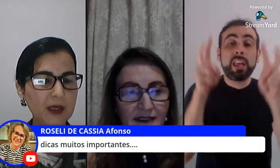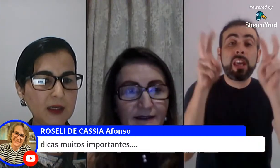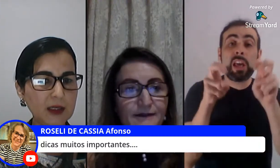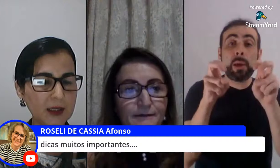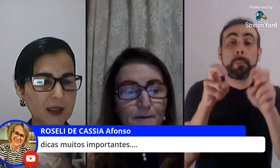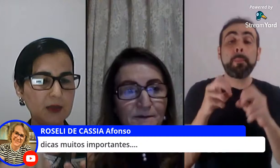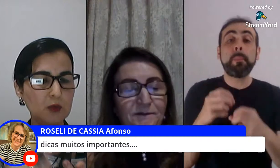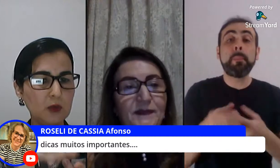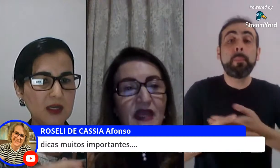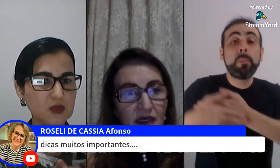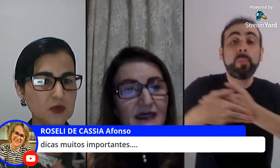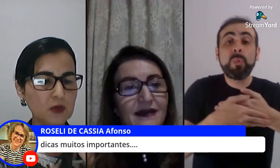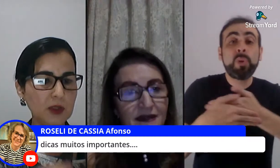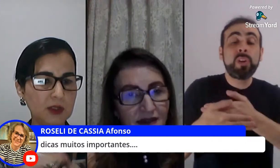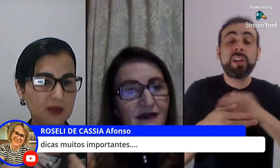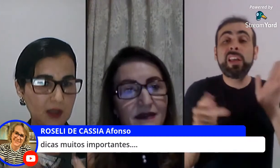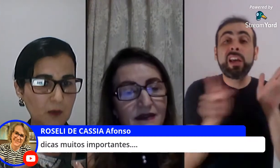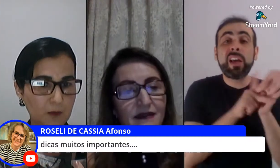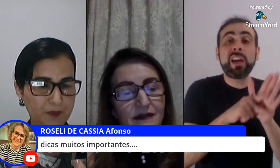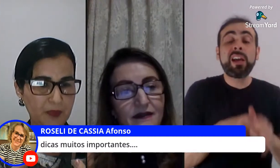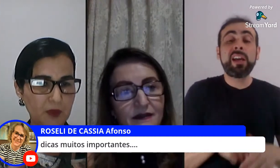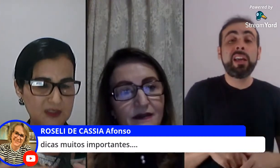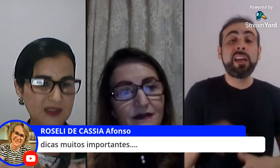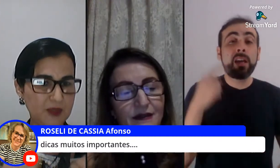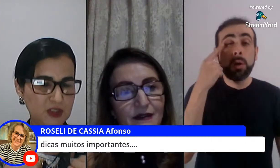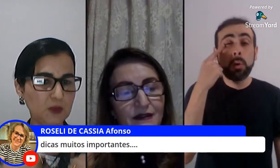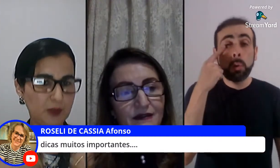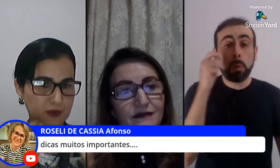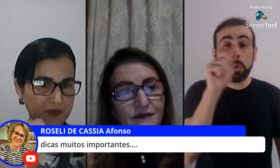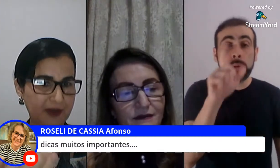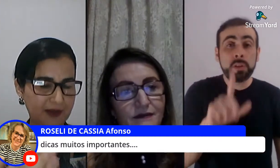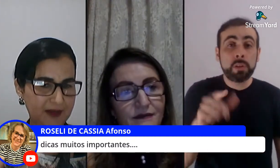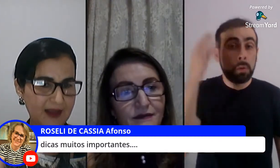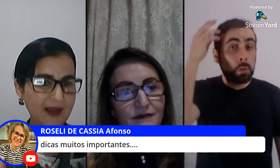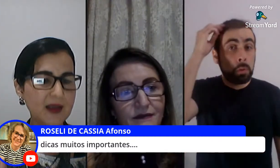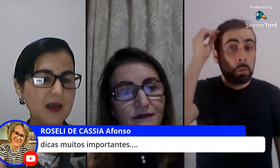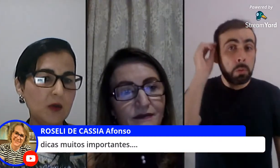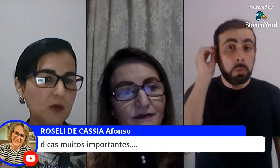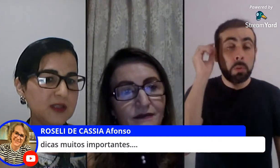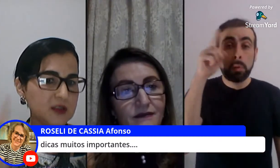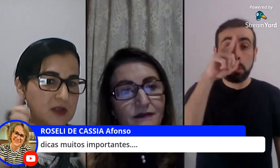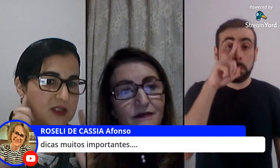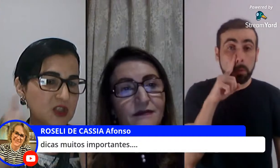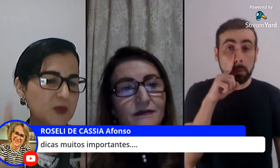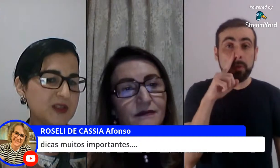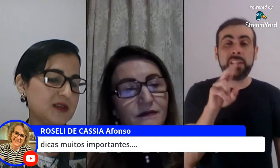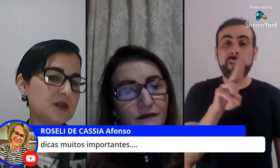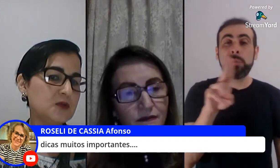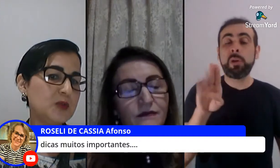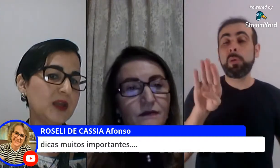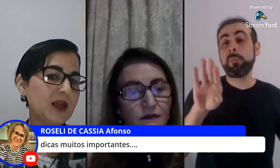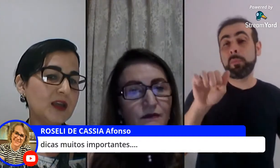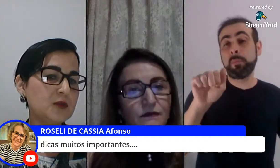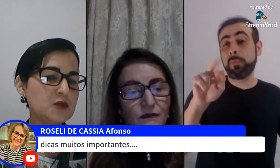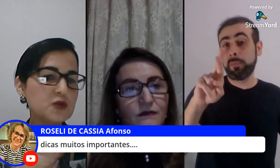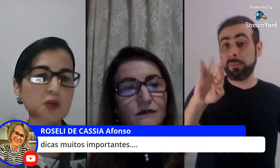boneca branca do olho azul então você tá pedindo pra eu te falar né uma das coisas a gente prestar atenção nos brinquedos e nos